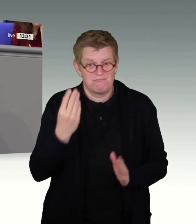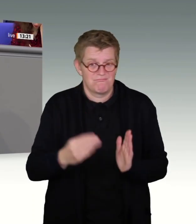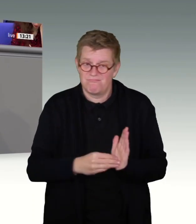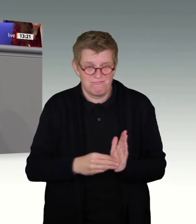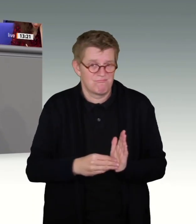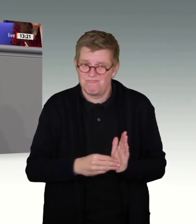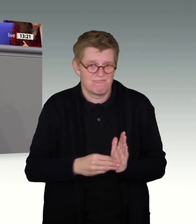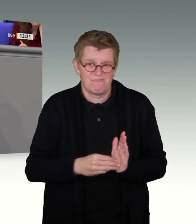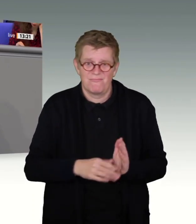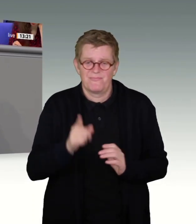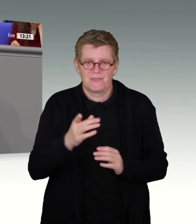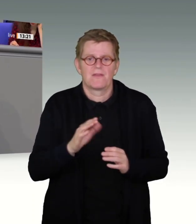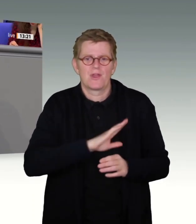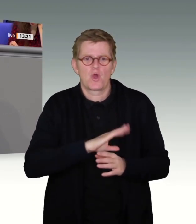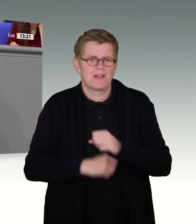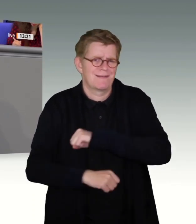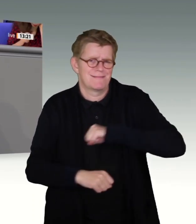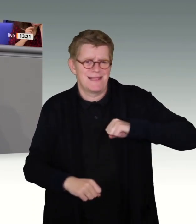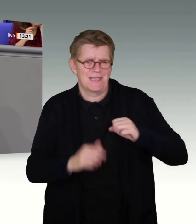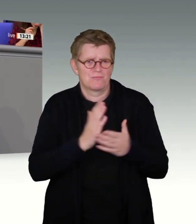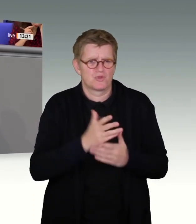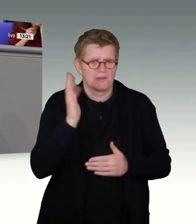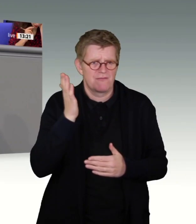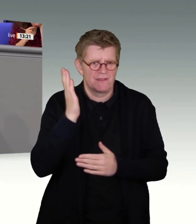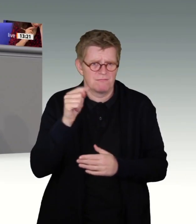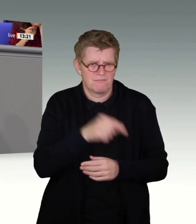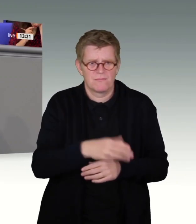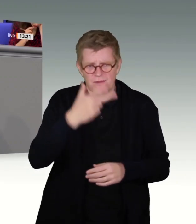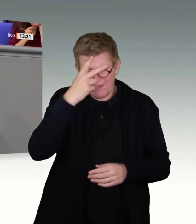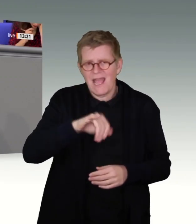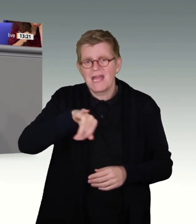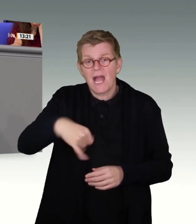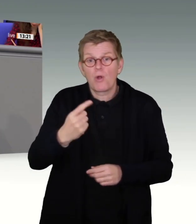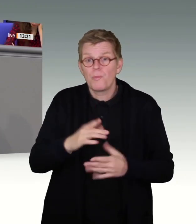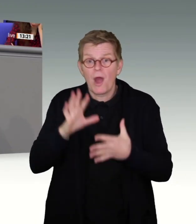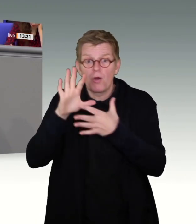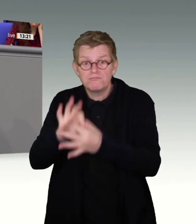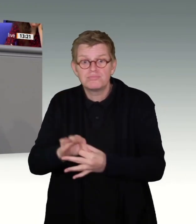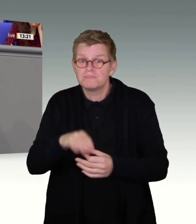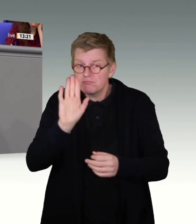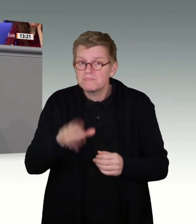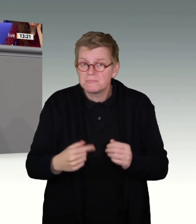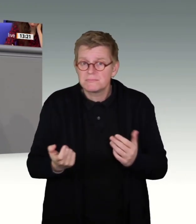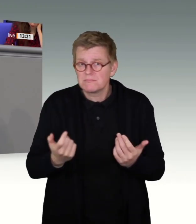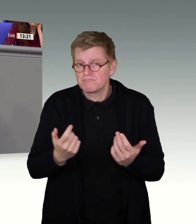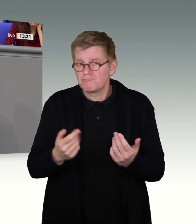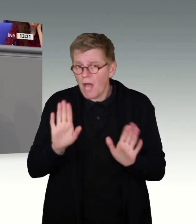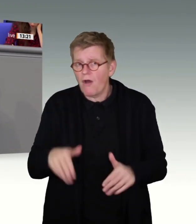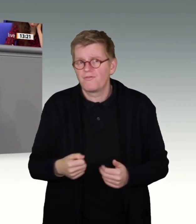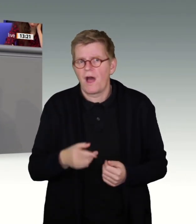der Kollegin von den Linken referiert bekommen. Auch Herr Jacobi hat im Grunde darauf Bezug genommen. Das ist zulässig, aber eben nur bedingt.